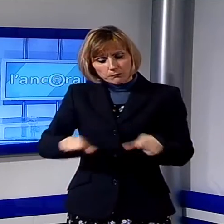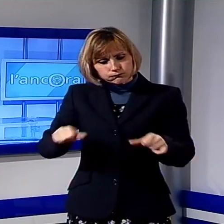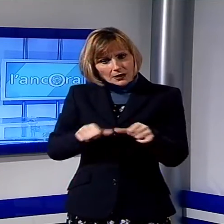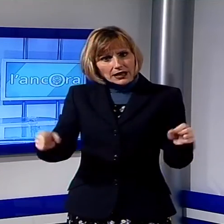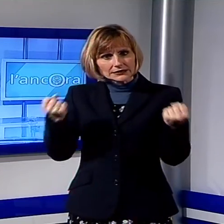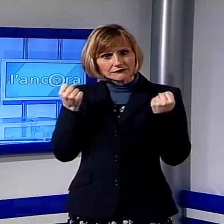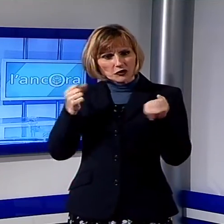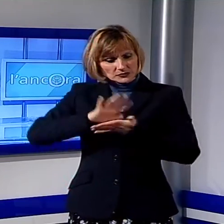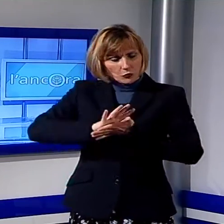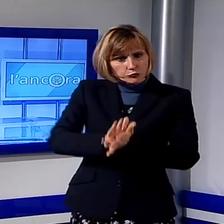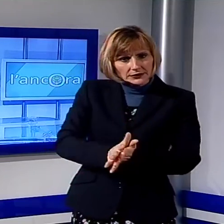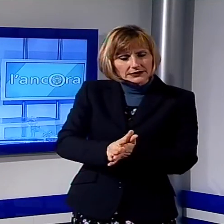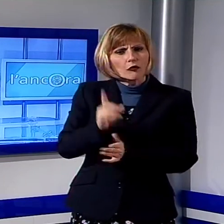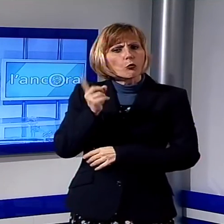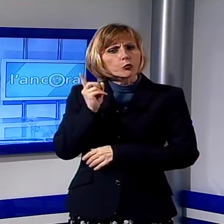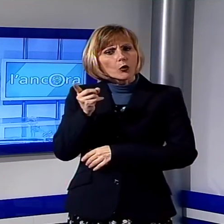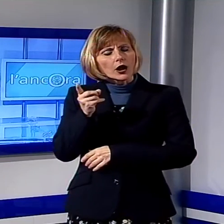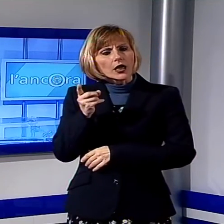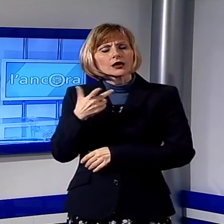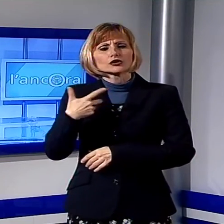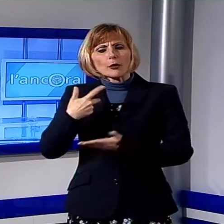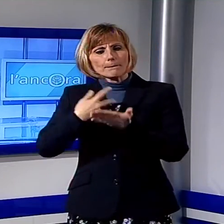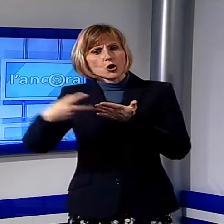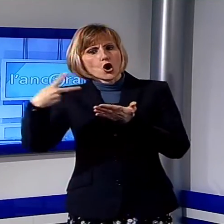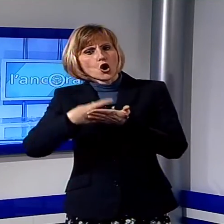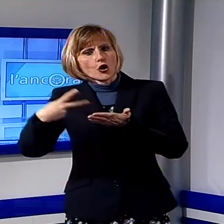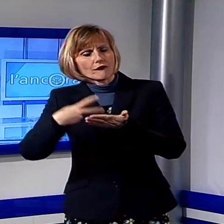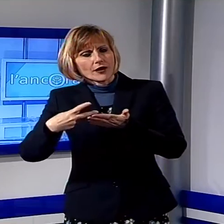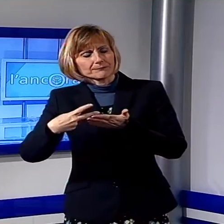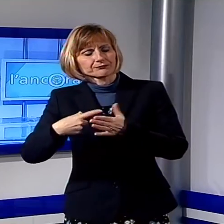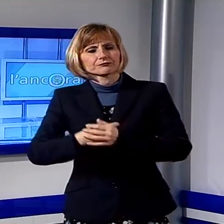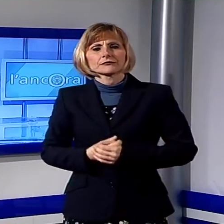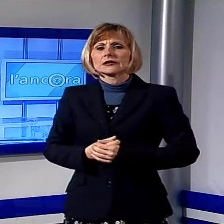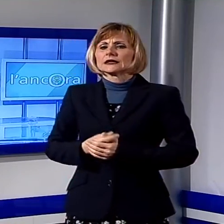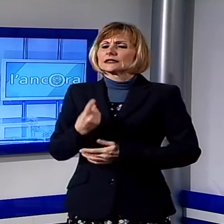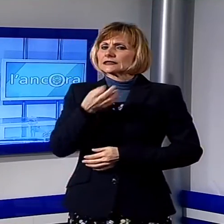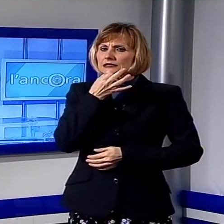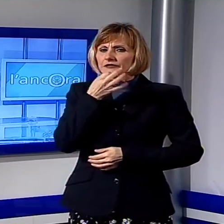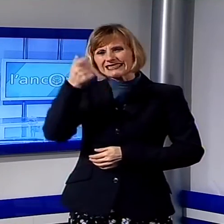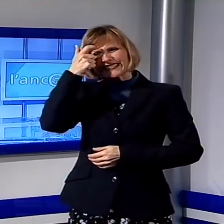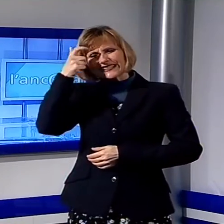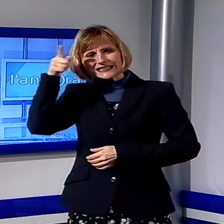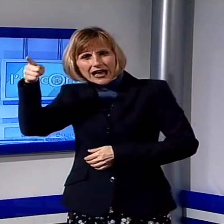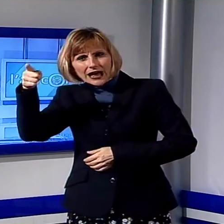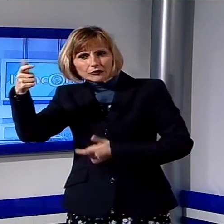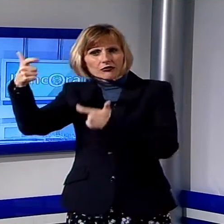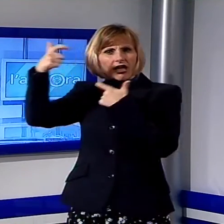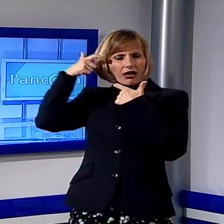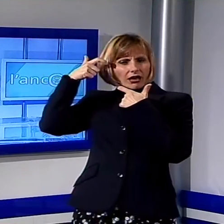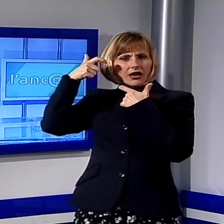oppressiva ed è il cosiddetto onere di prova. Un onere che spetta non allo Stato che ti chiede soldi ma al contribuente che